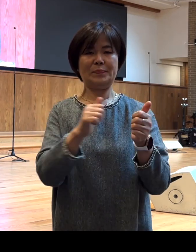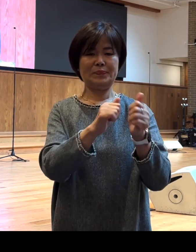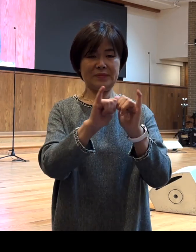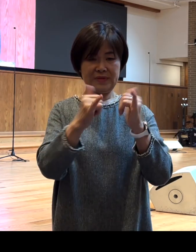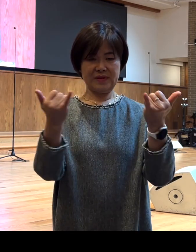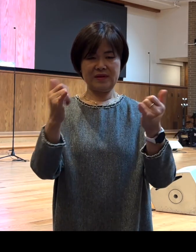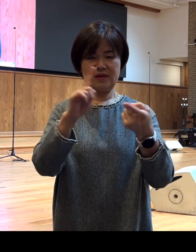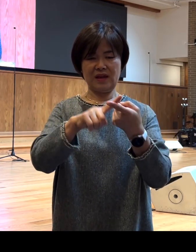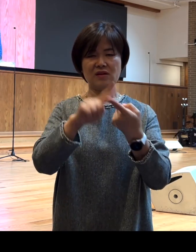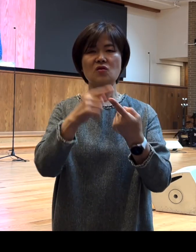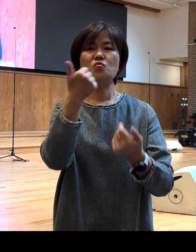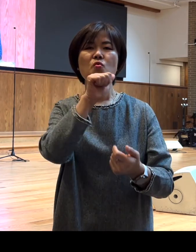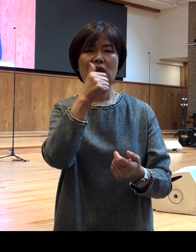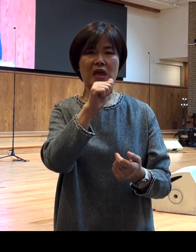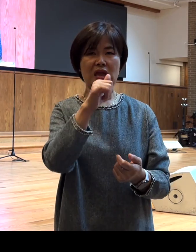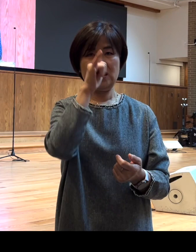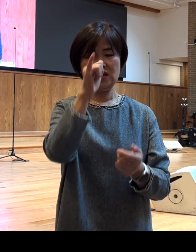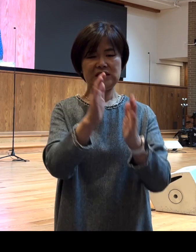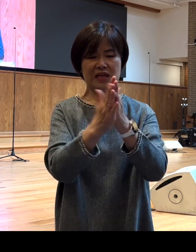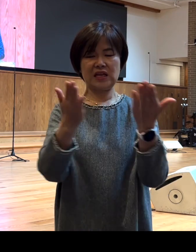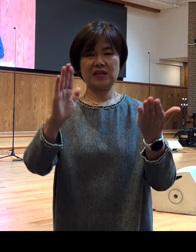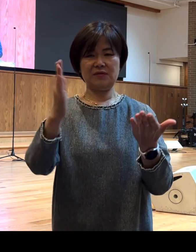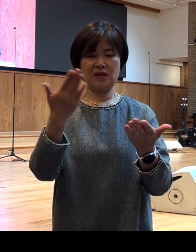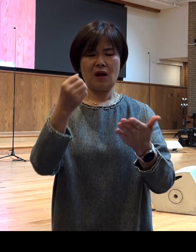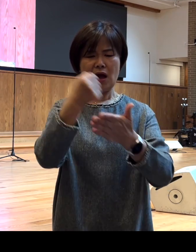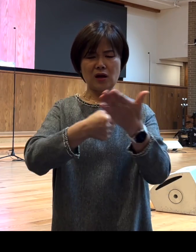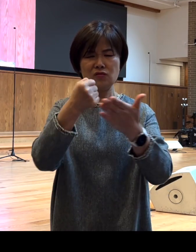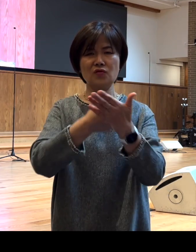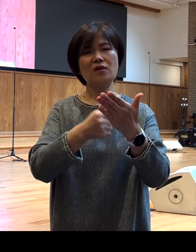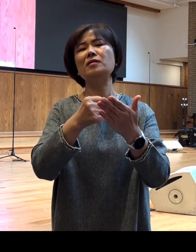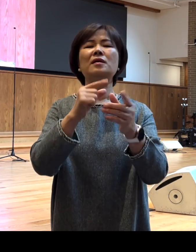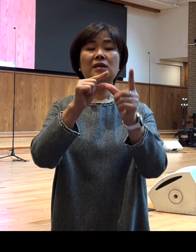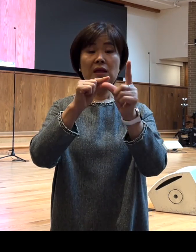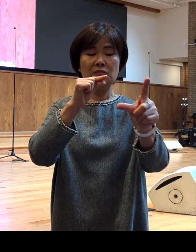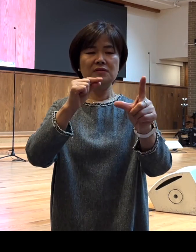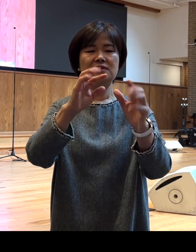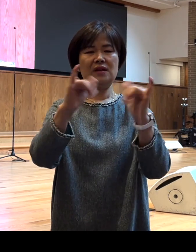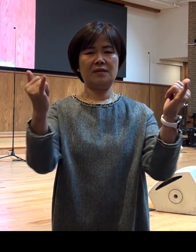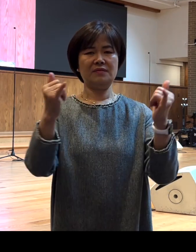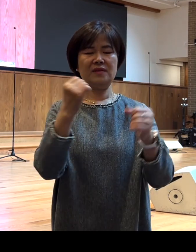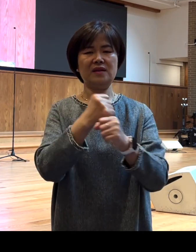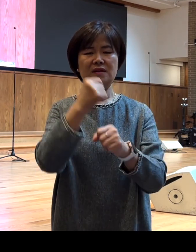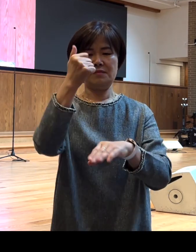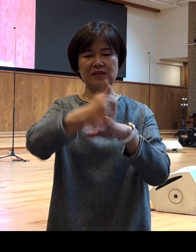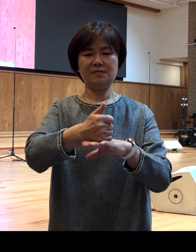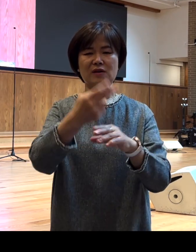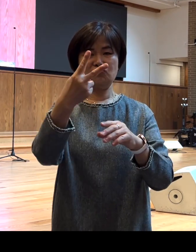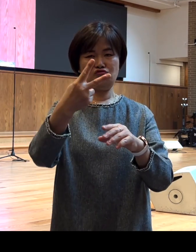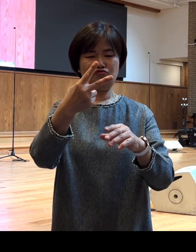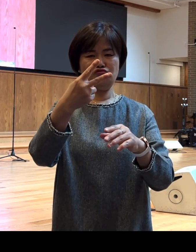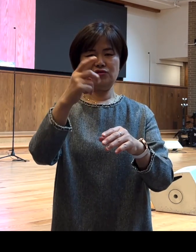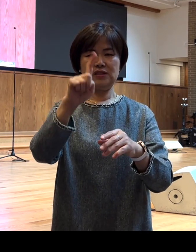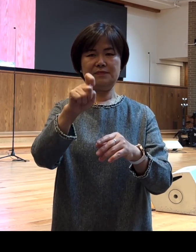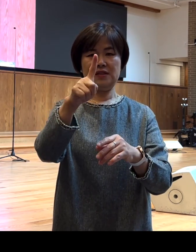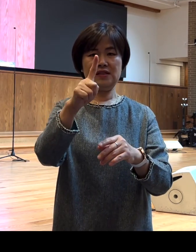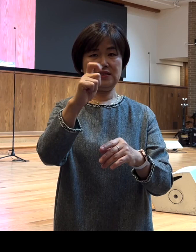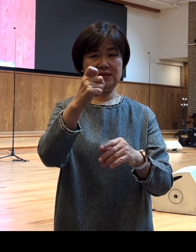소개하고 있습니다 아쉬운 것은 대부분의 인물들이 마지막 2장, 11장과 12장에